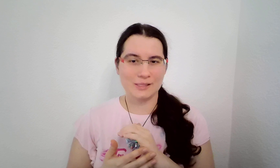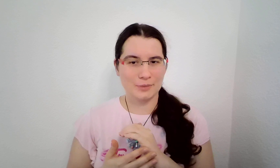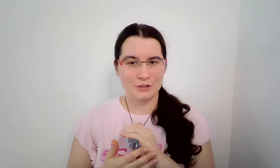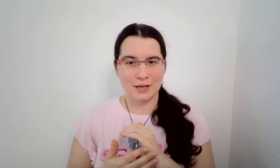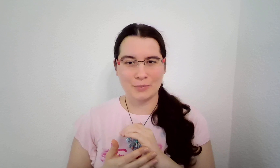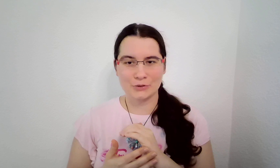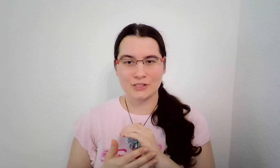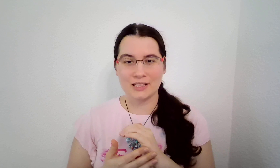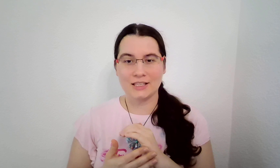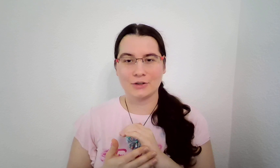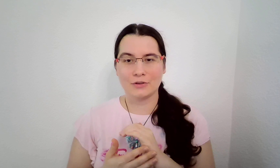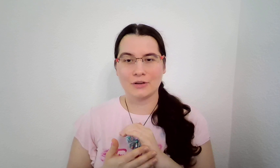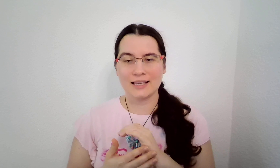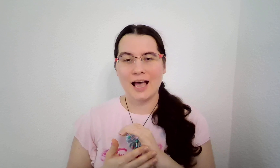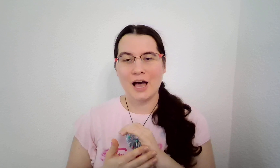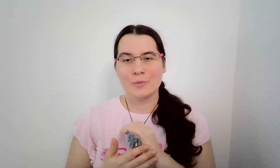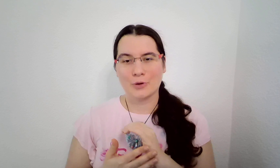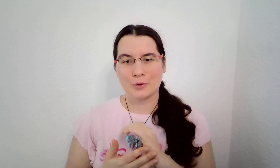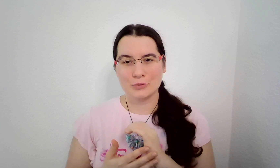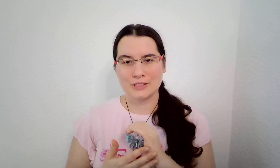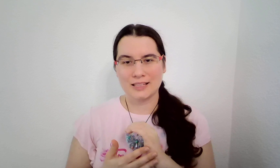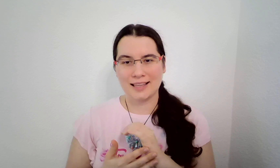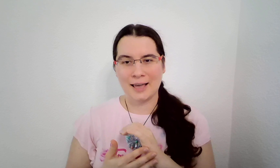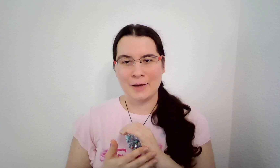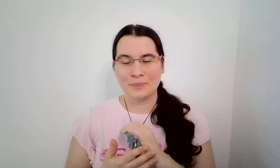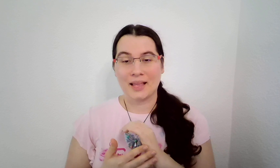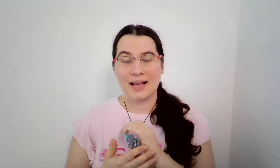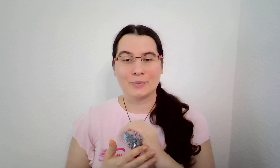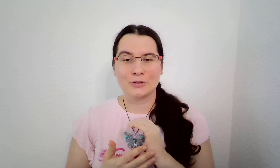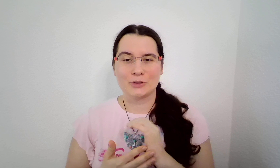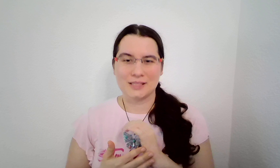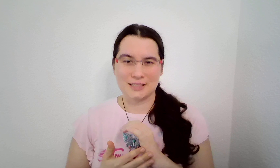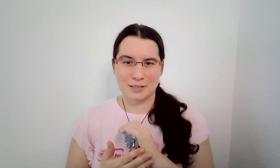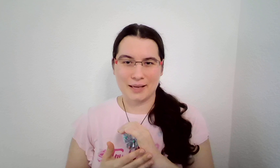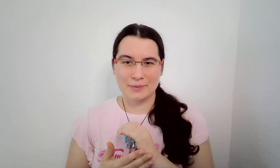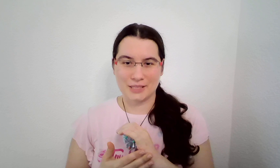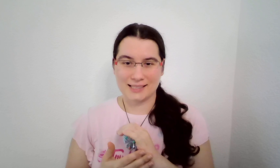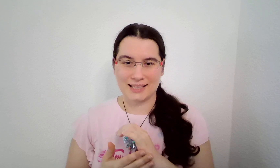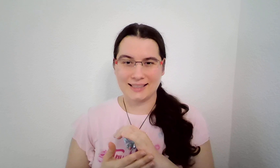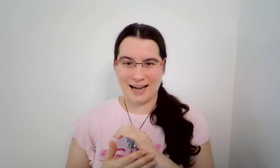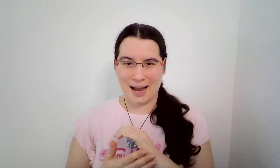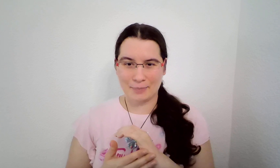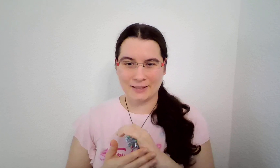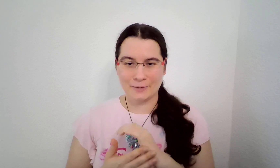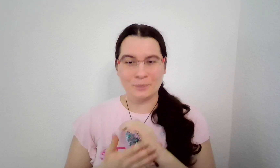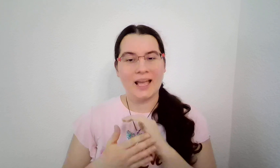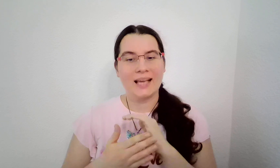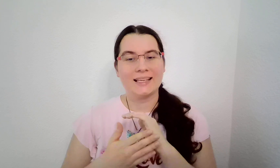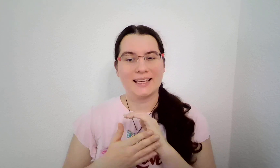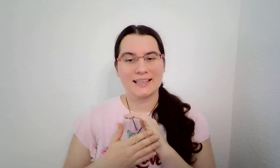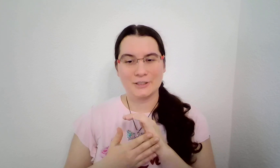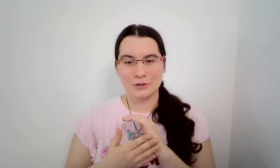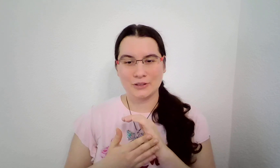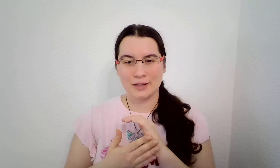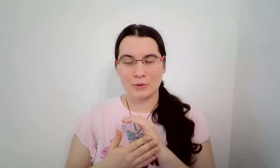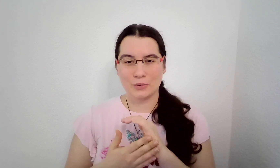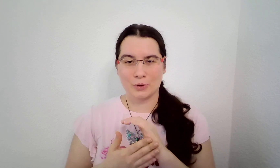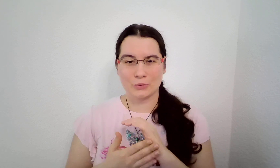bezpečném prostředí dovolit, propustit je a potom se třeba i přestat trápit. Je jedno, kterou rukou